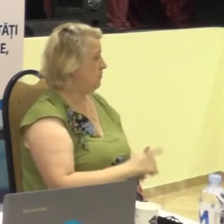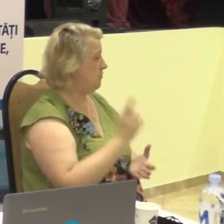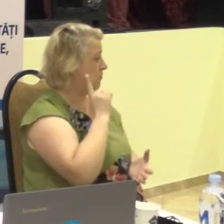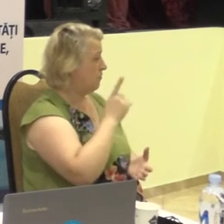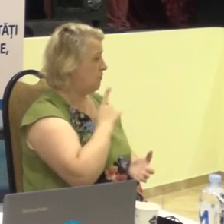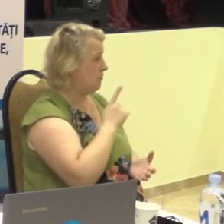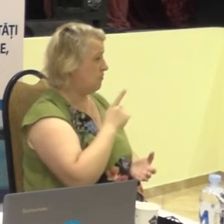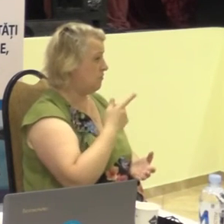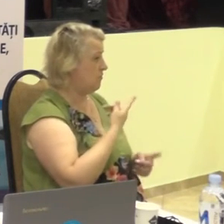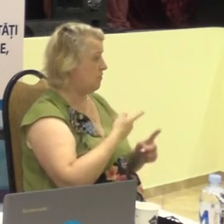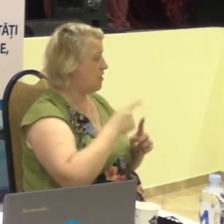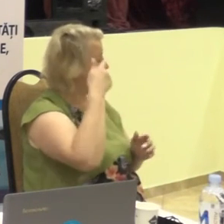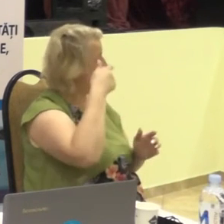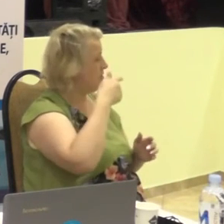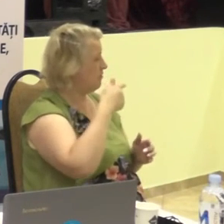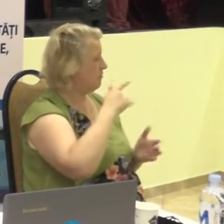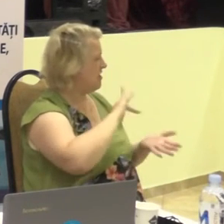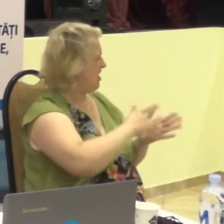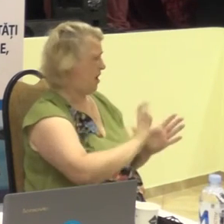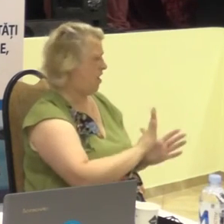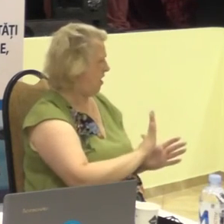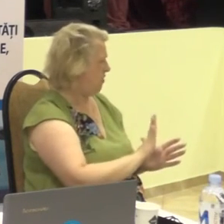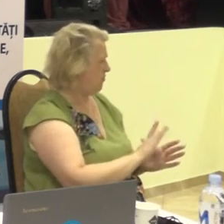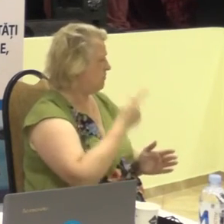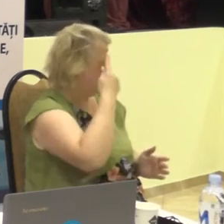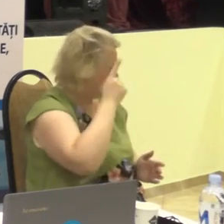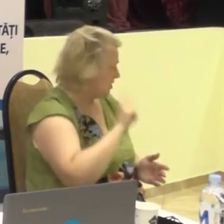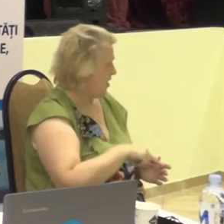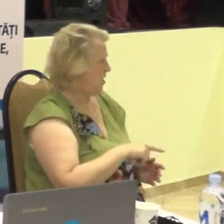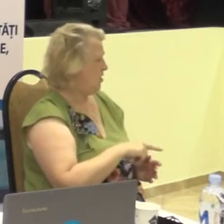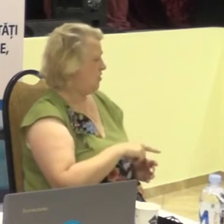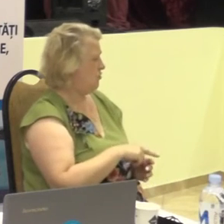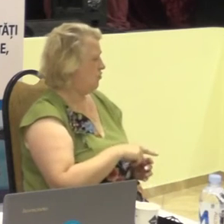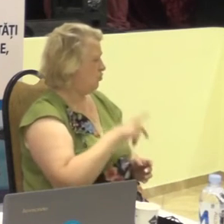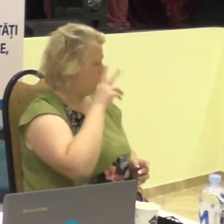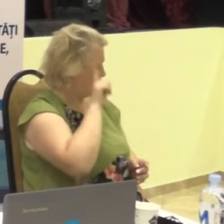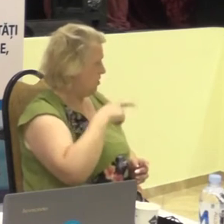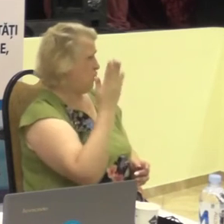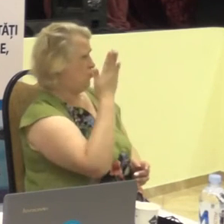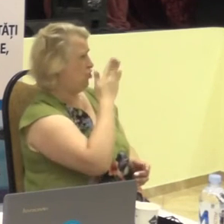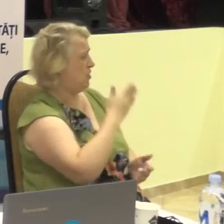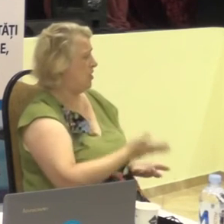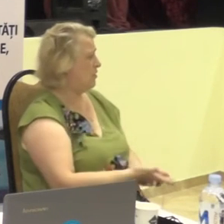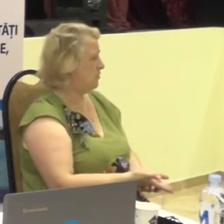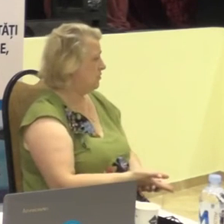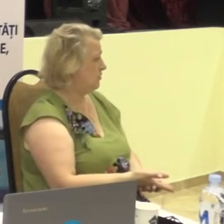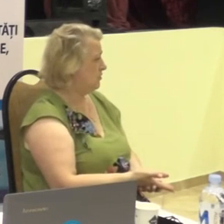auz nu sunt agrămate. Ei cunosc și știi a citit.